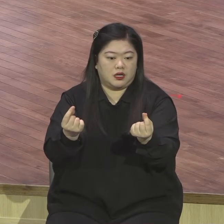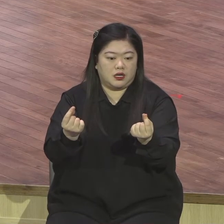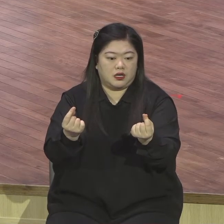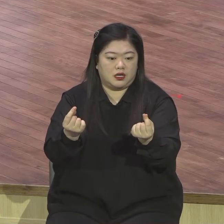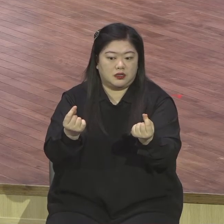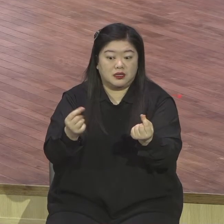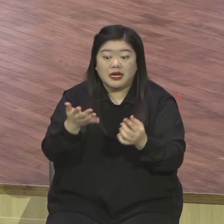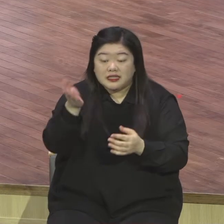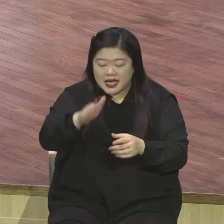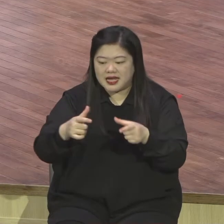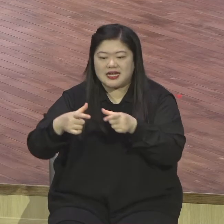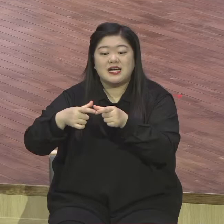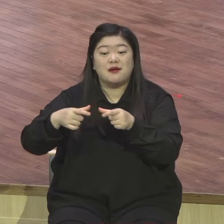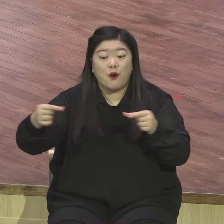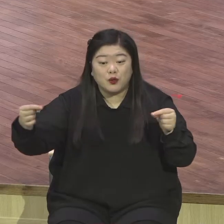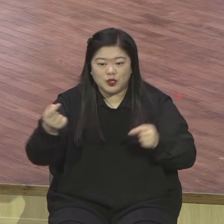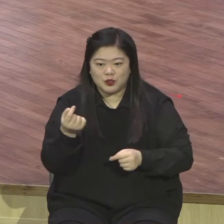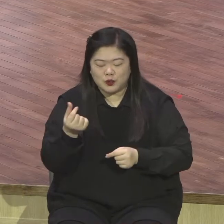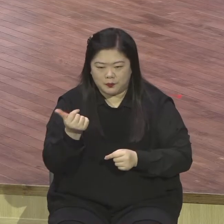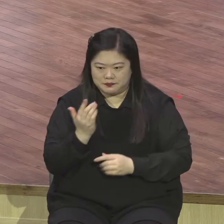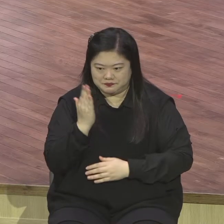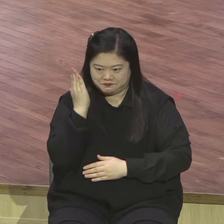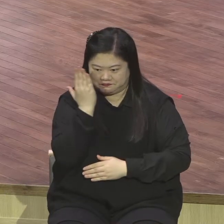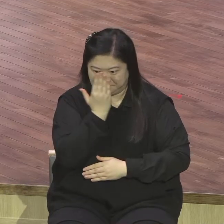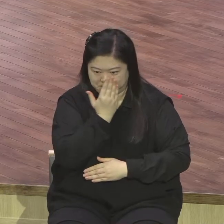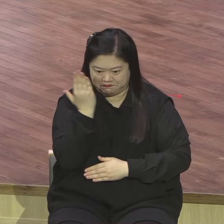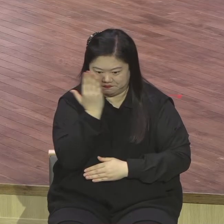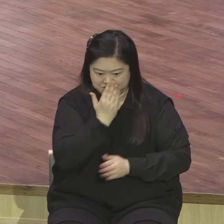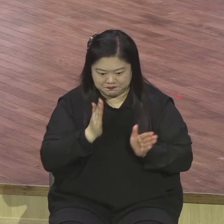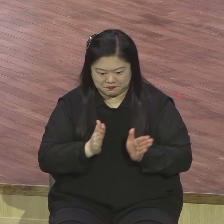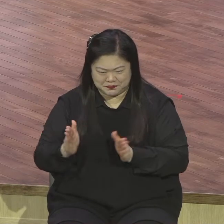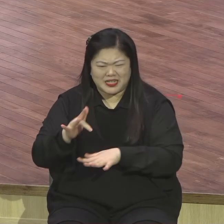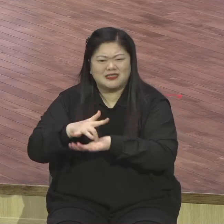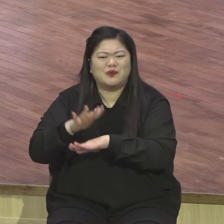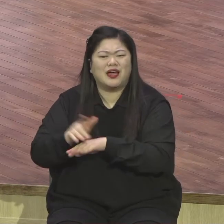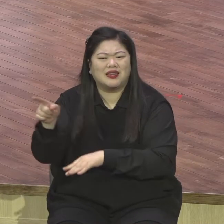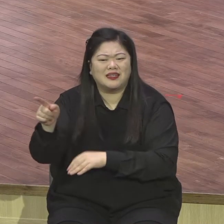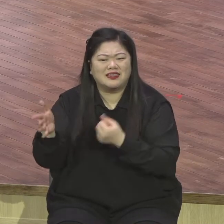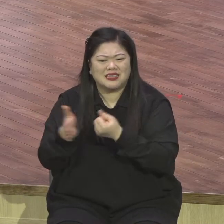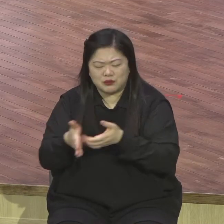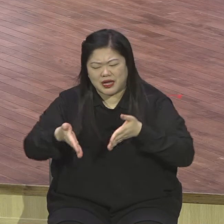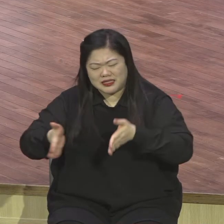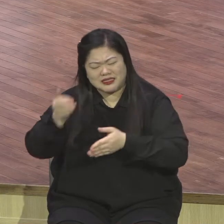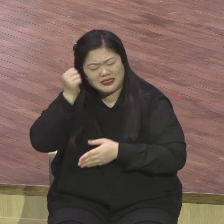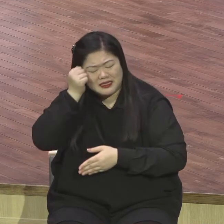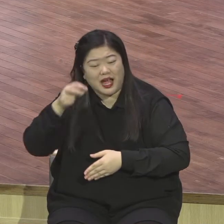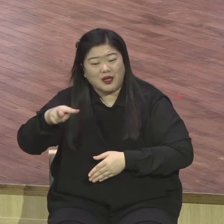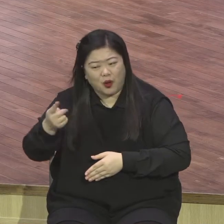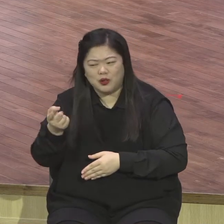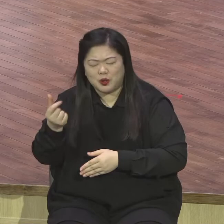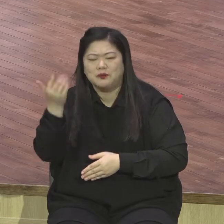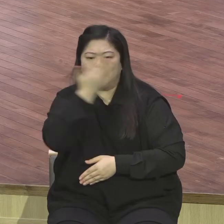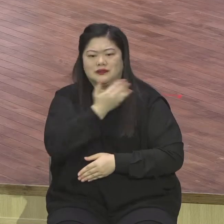깨끗해요. 정리 잘해가요. 저 유럽 마약 질러다가 길거리에 쫙